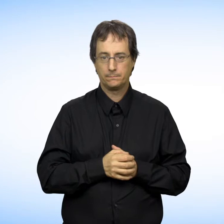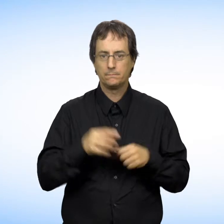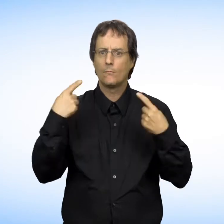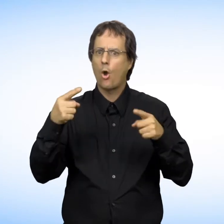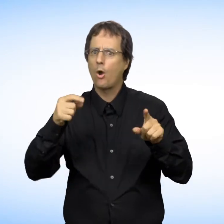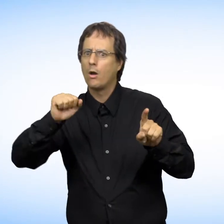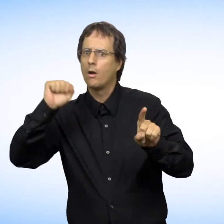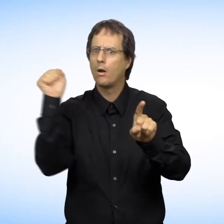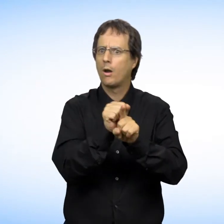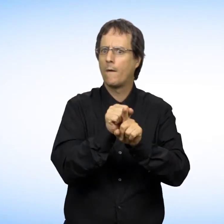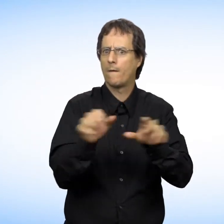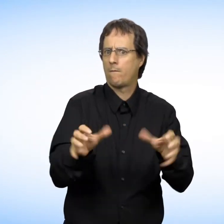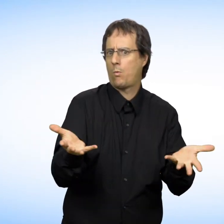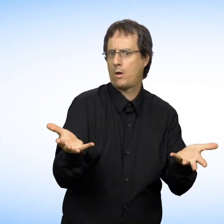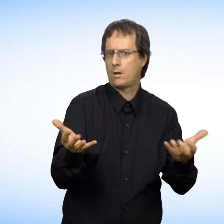Que faire en cas d'exploitation?